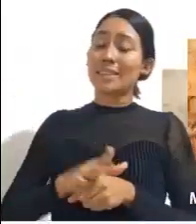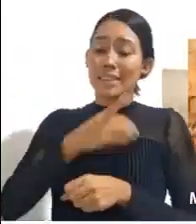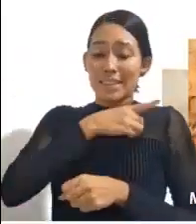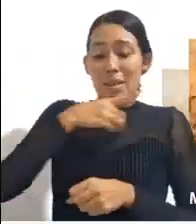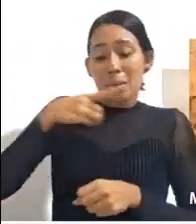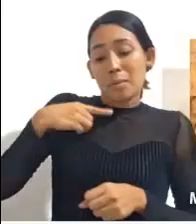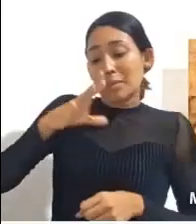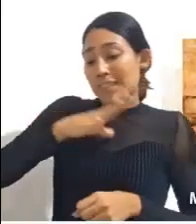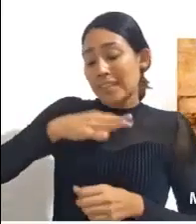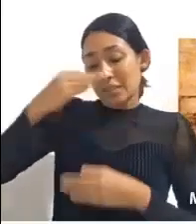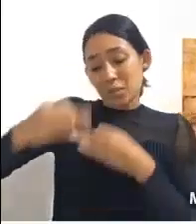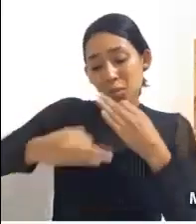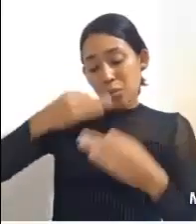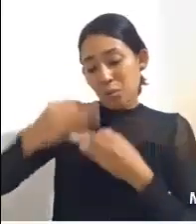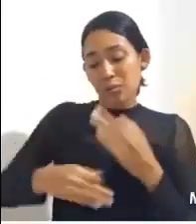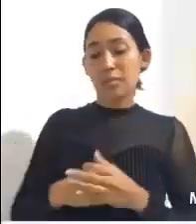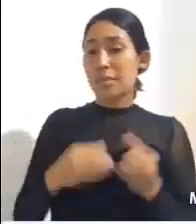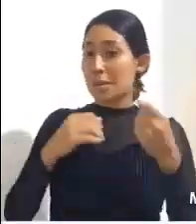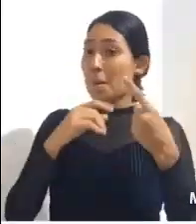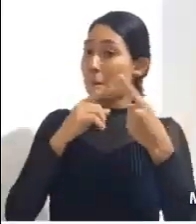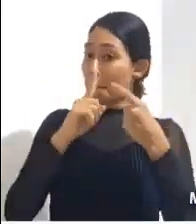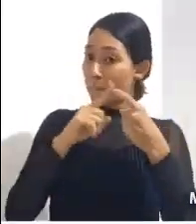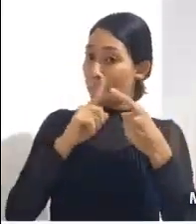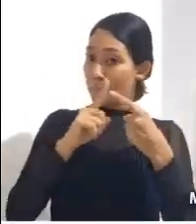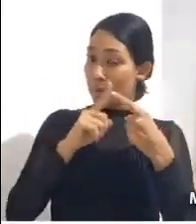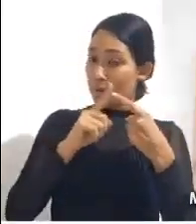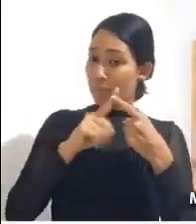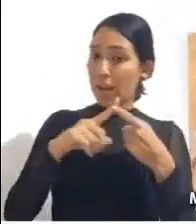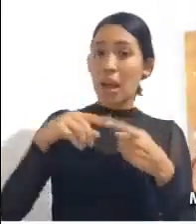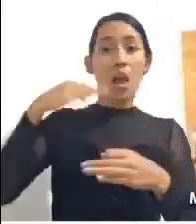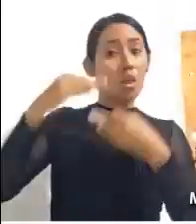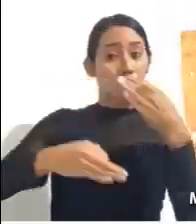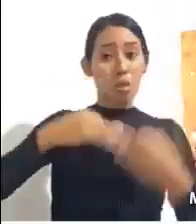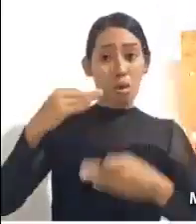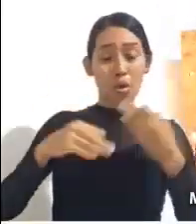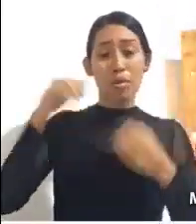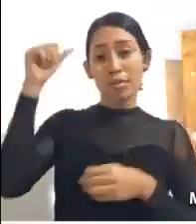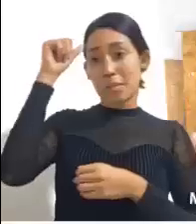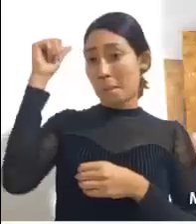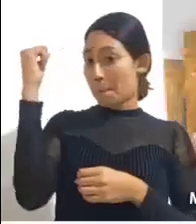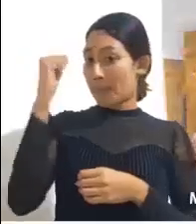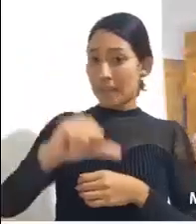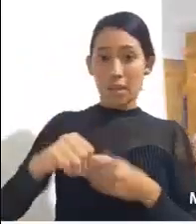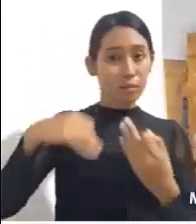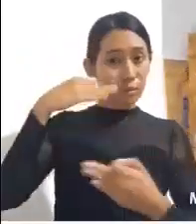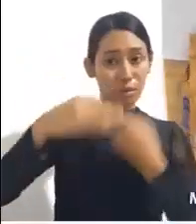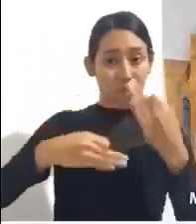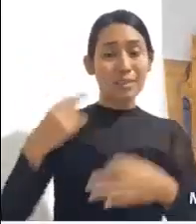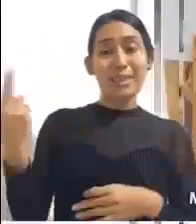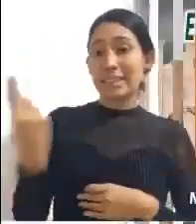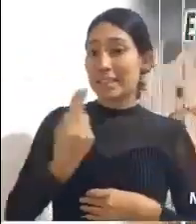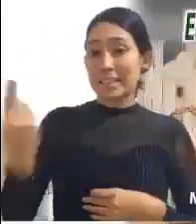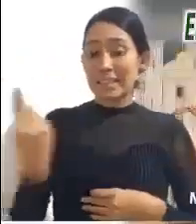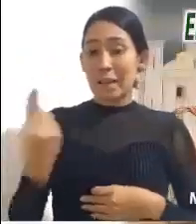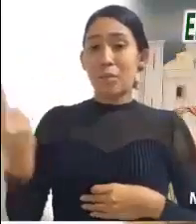decimos sus discípulos. La primera, reconocer que somos pecadores y que necesitamos del